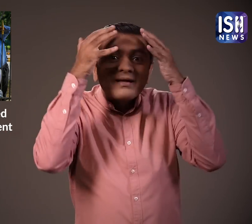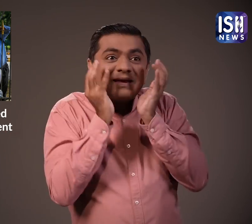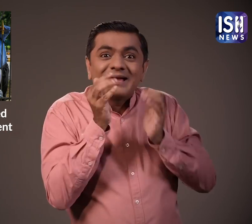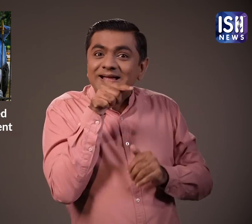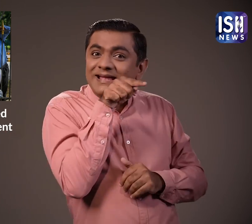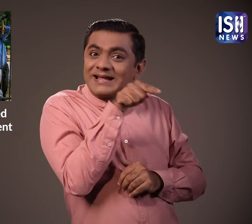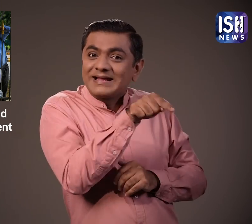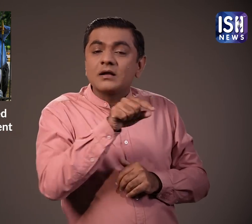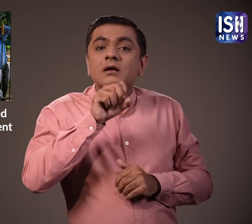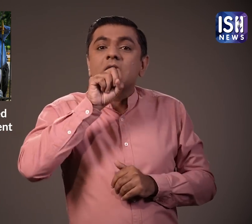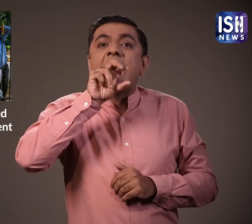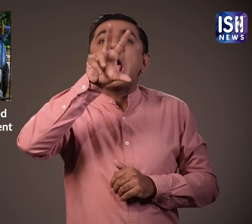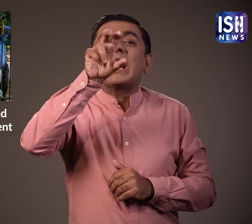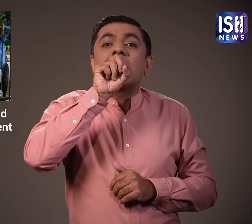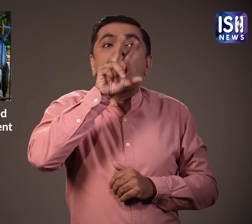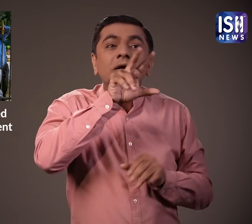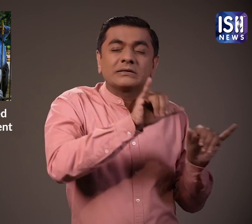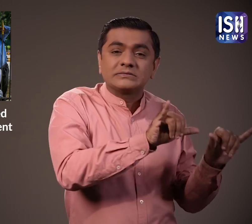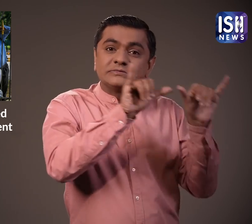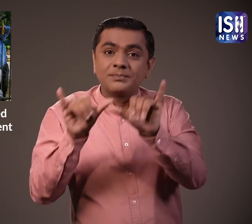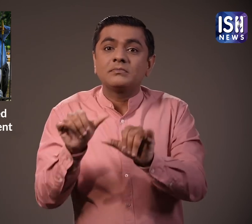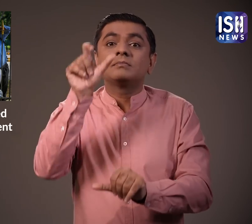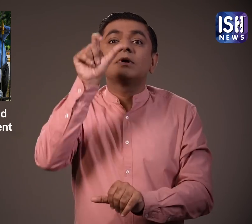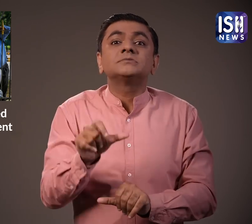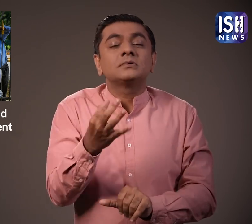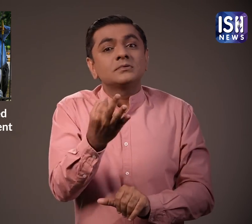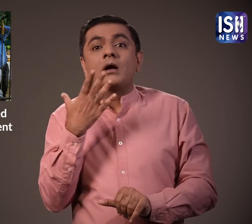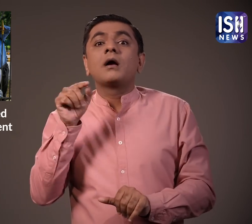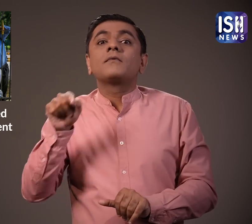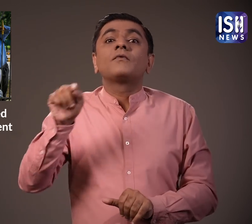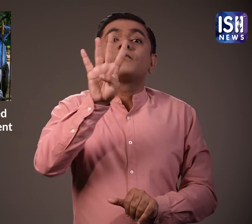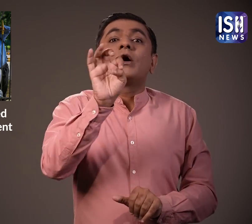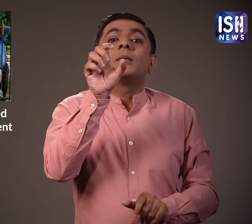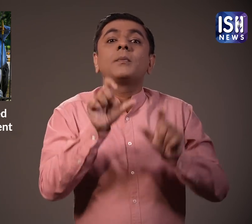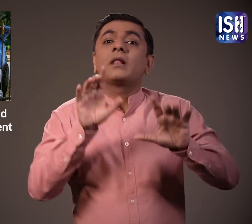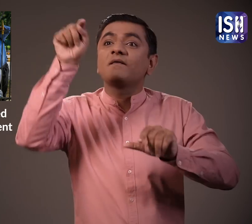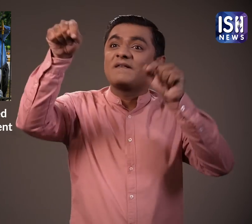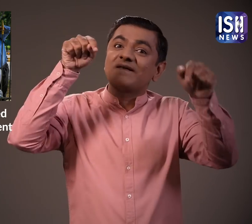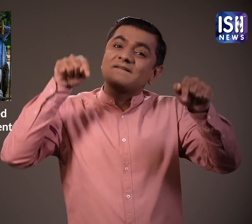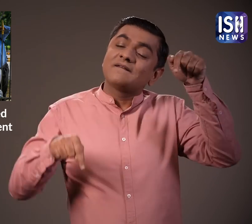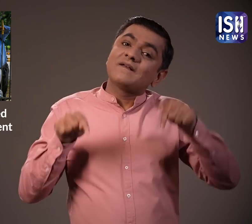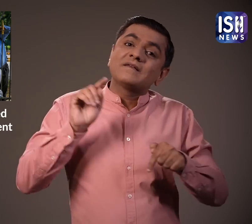उन्होंने लंगूरों की आवाज की नकल करने का प्रशिक्षन लिया है वे रणनितिक स्थानों पर खड़े रहेंगे